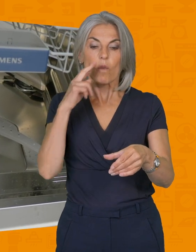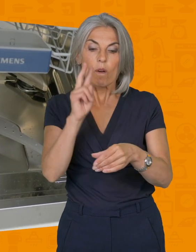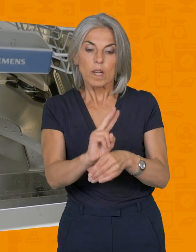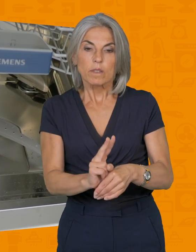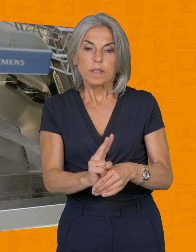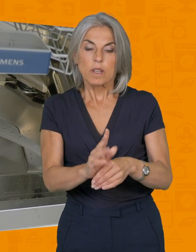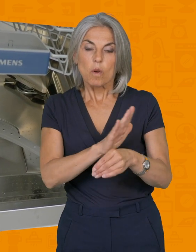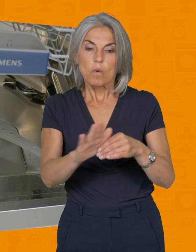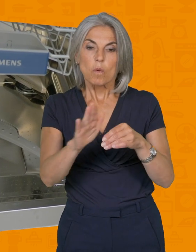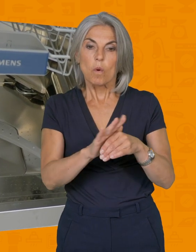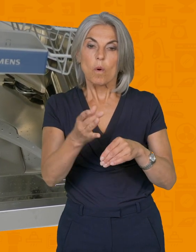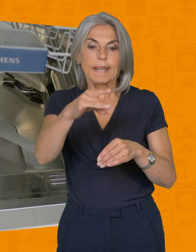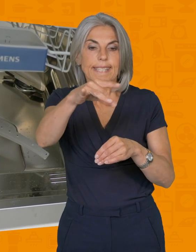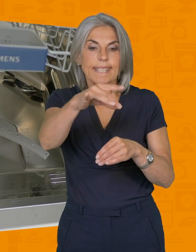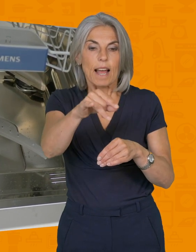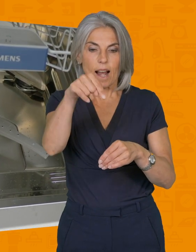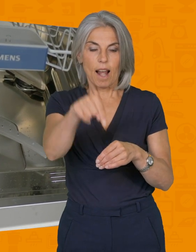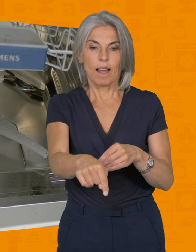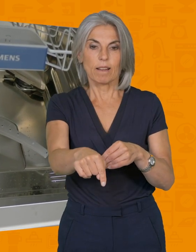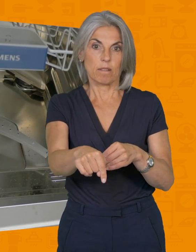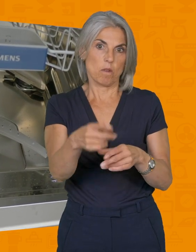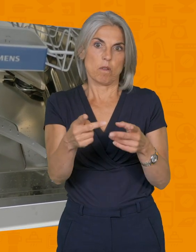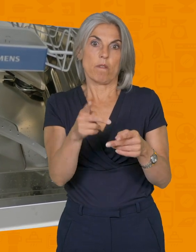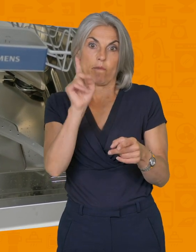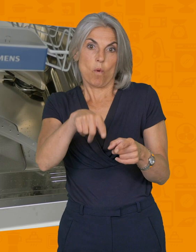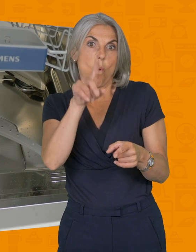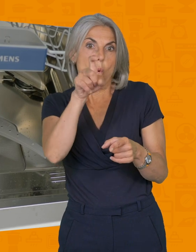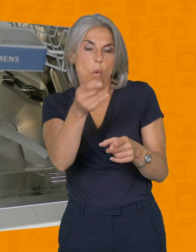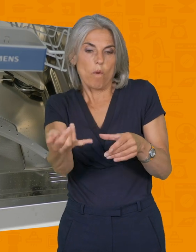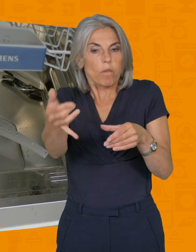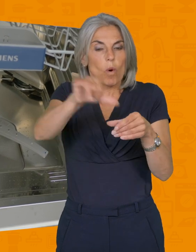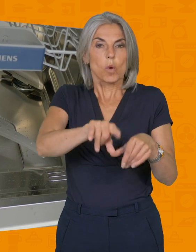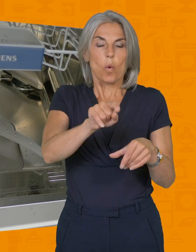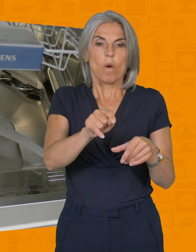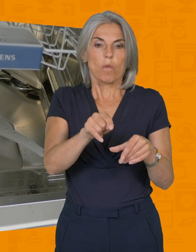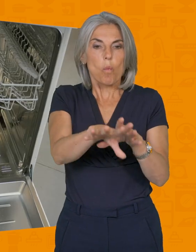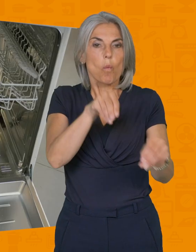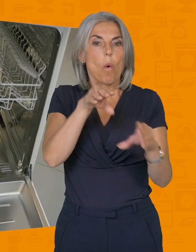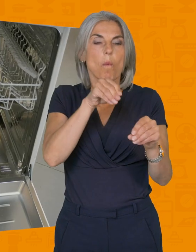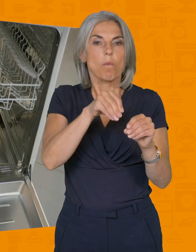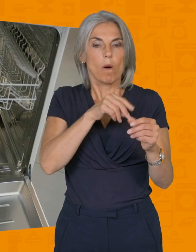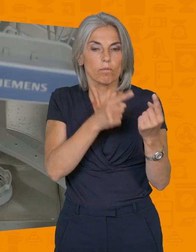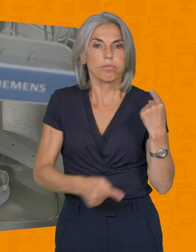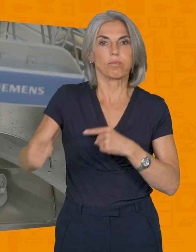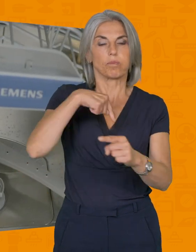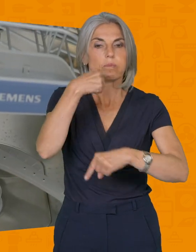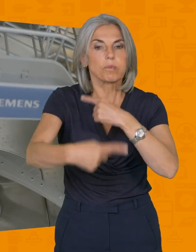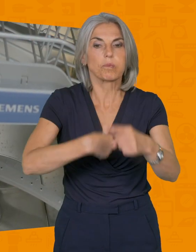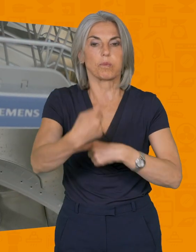vérifiez l'endroit où vous mettez le sel régénérant. S'il n'y a plus d'eau dedans, remettez de l'eau pour réamorcer votre appareil et toujours évidemment